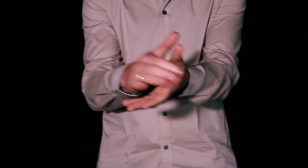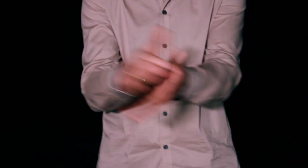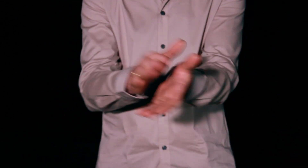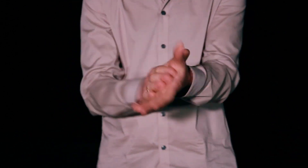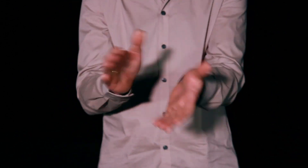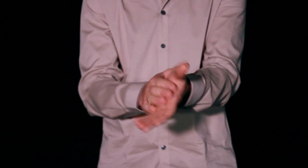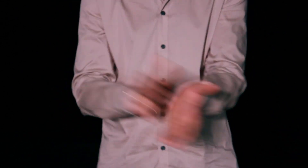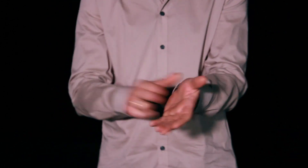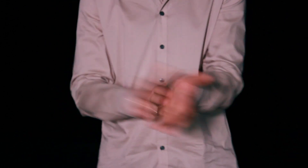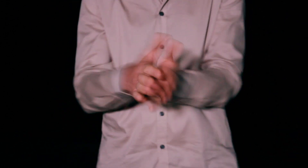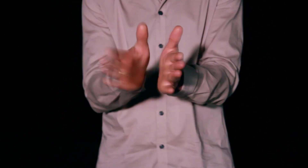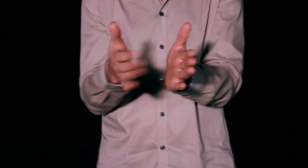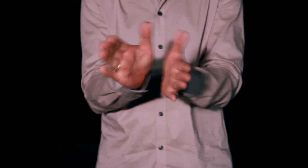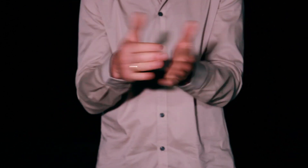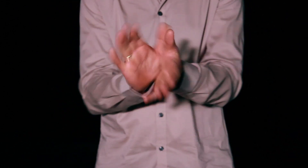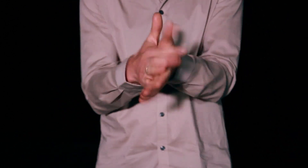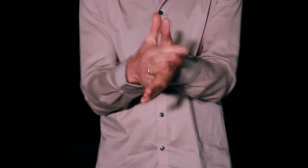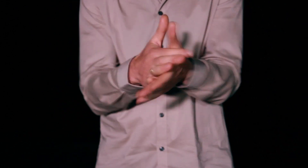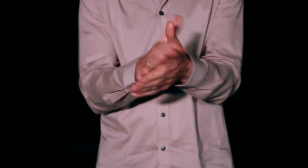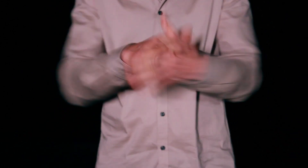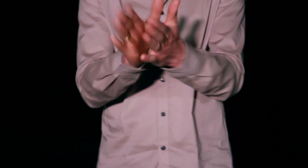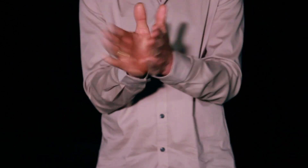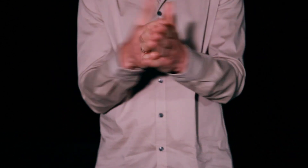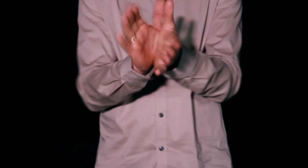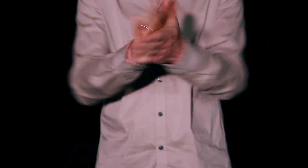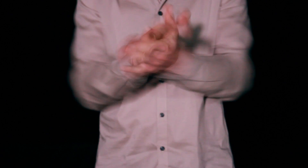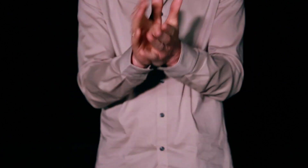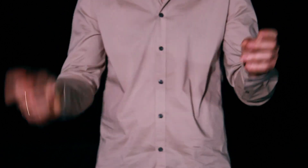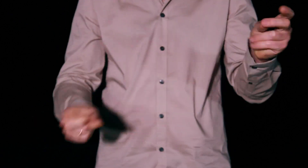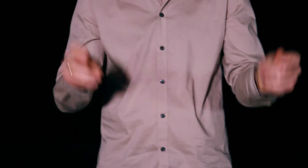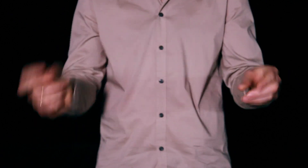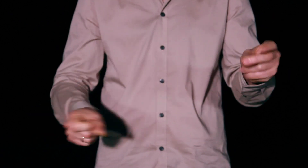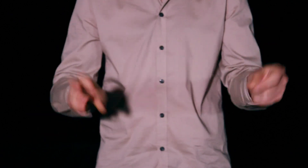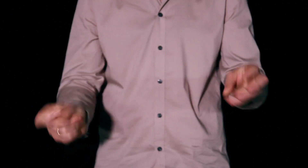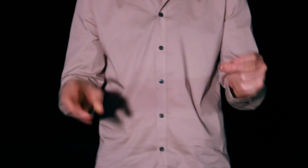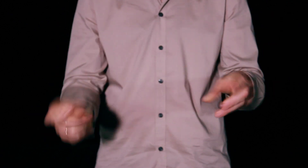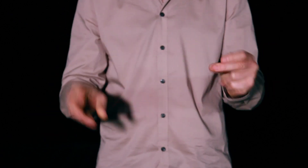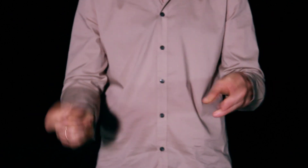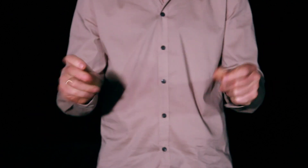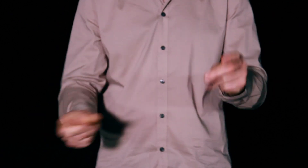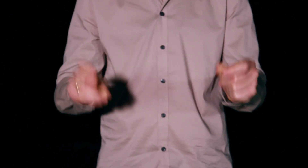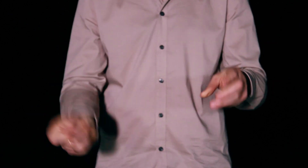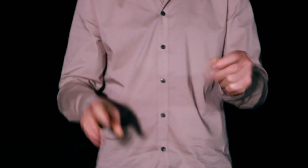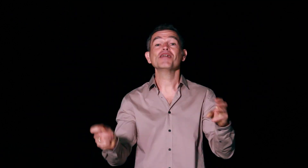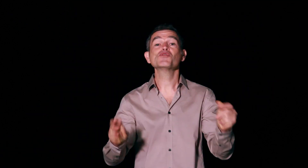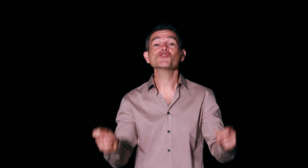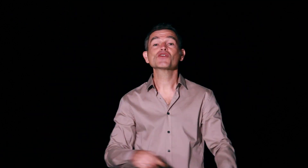les doigts et la bouche.